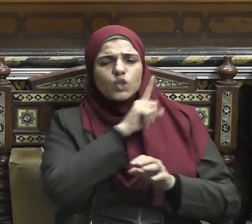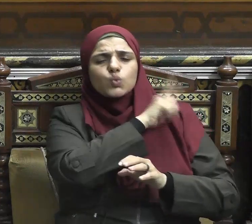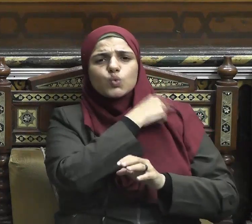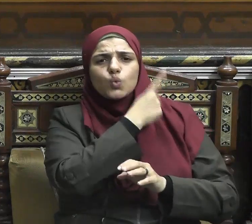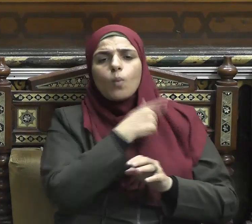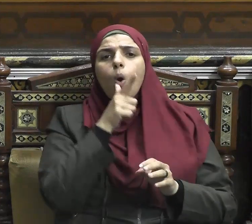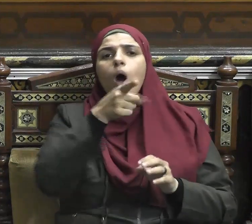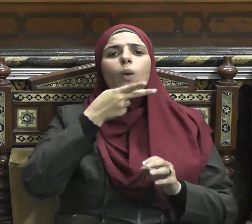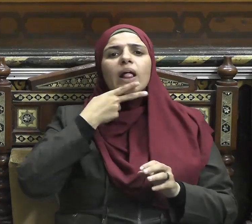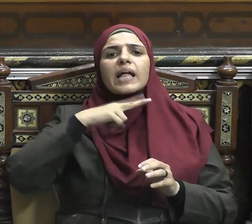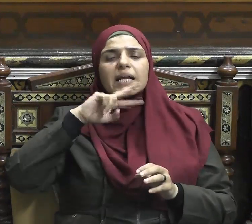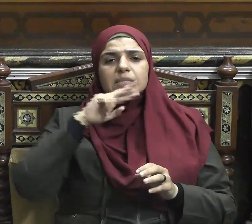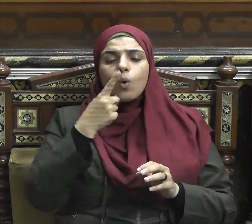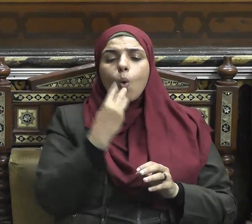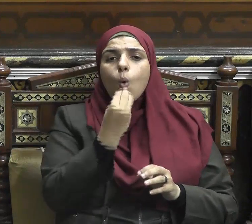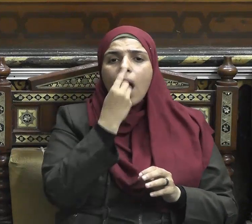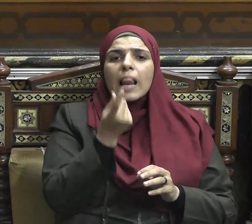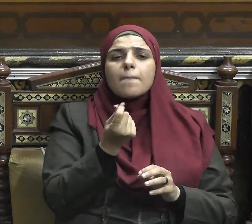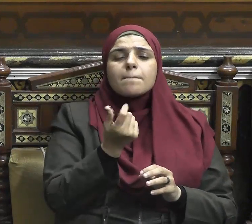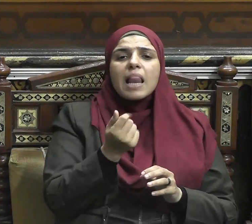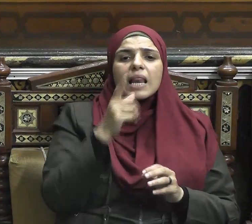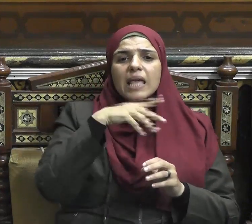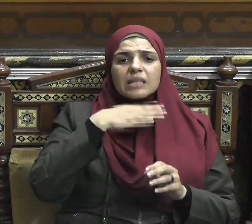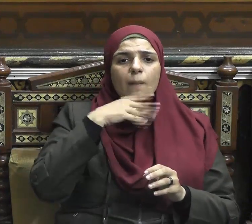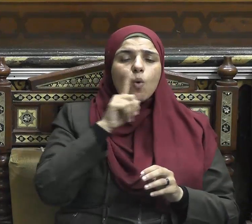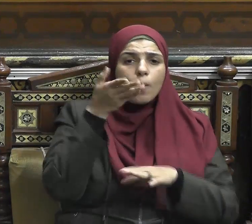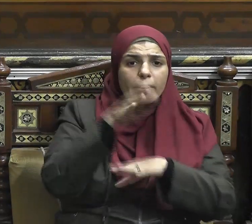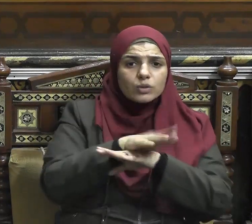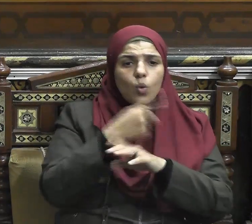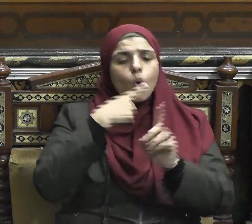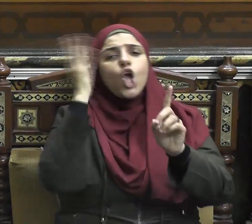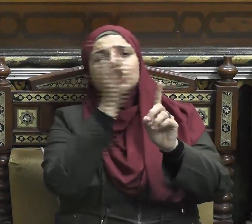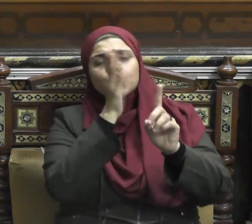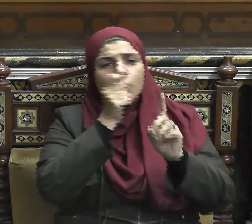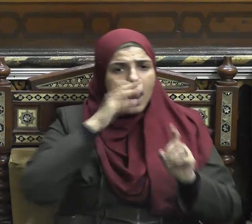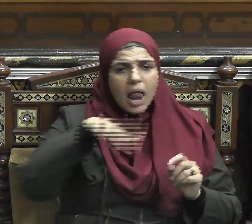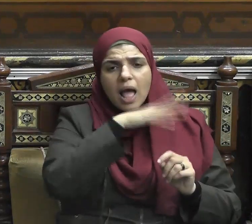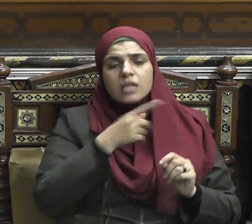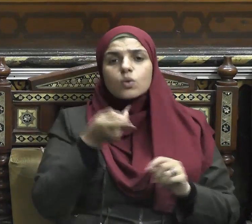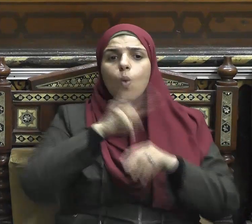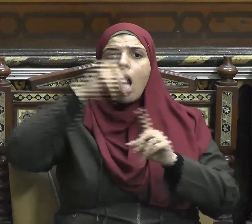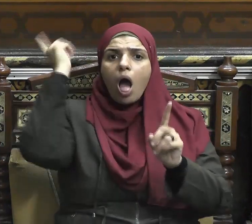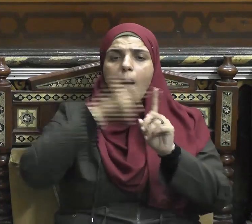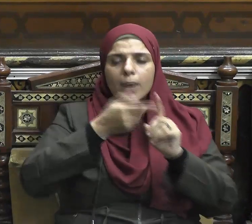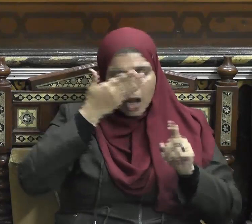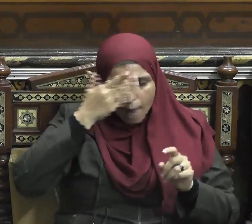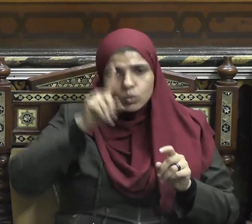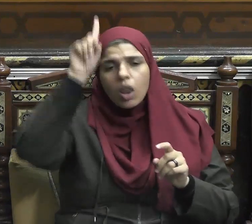الحجارة والأوثان وأمرنا بصدق الحديث وأداء الأمانة وصلة الرحم